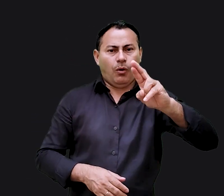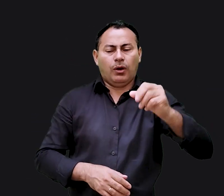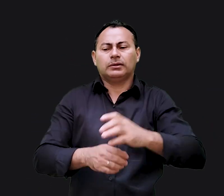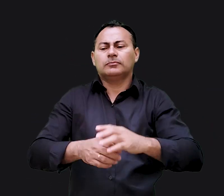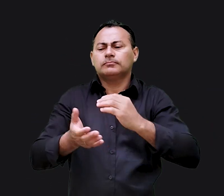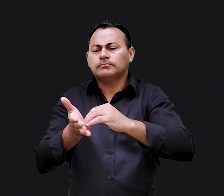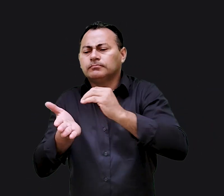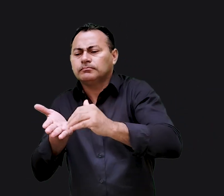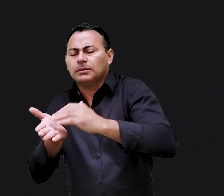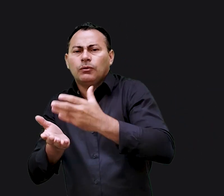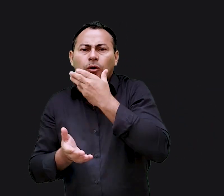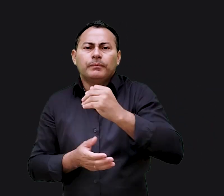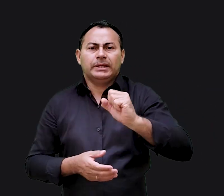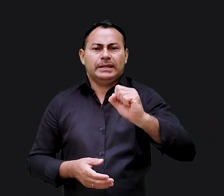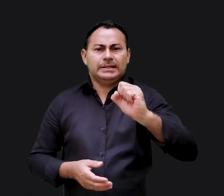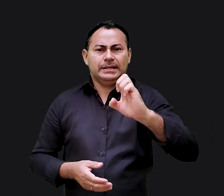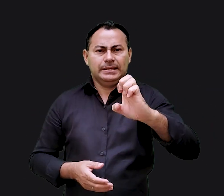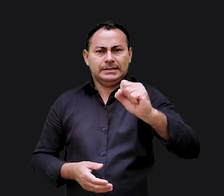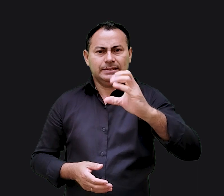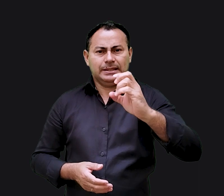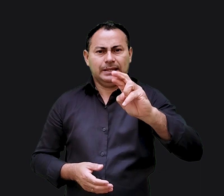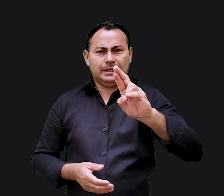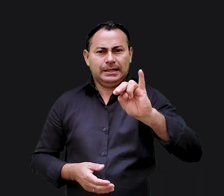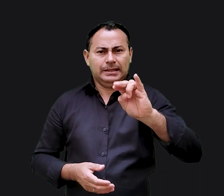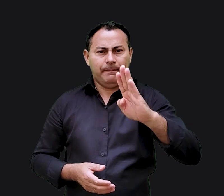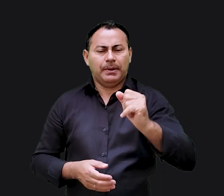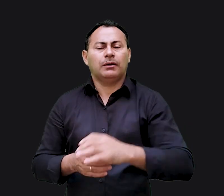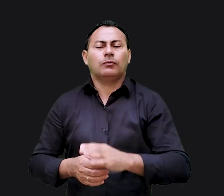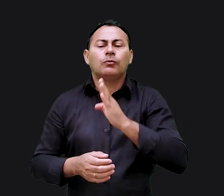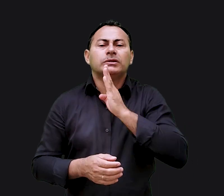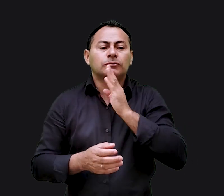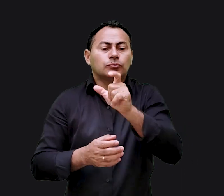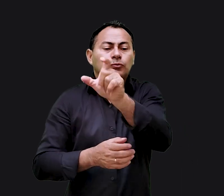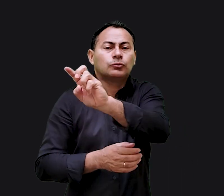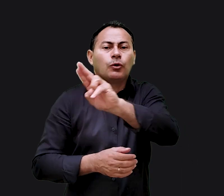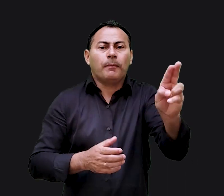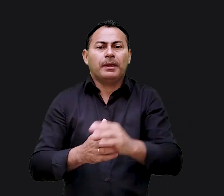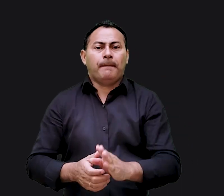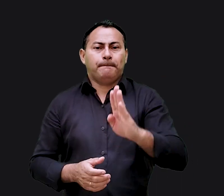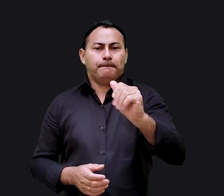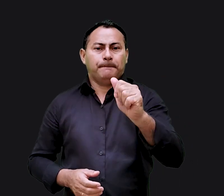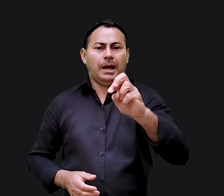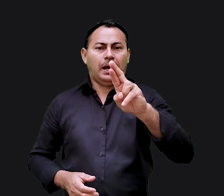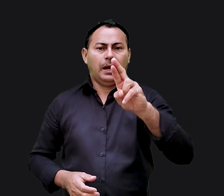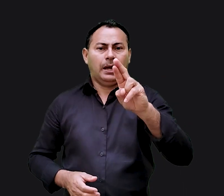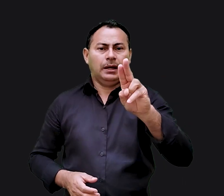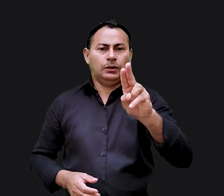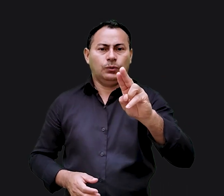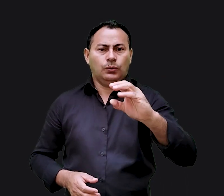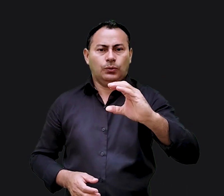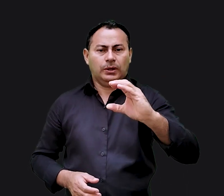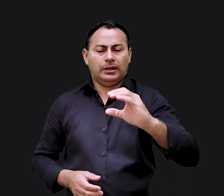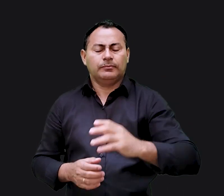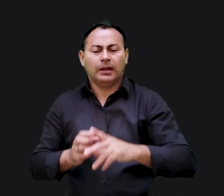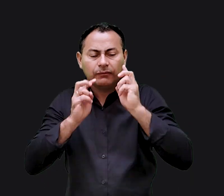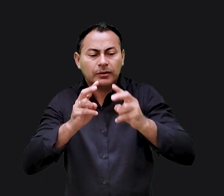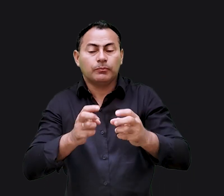espécie de secretário, um escriba chamado Baruque. Jeremias começou a achar que poderia morrer naquela prisão.